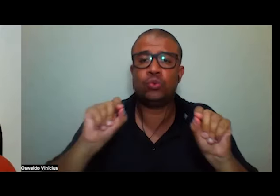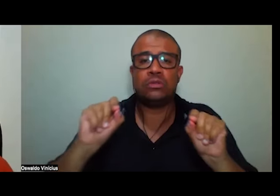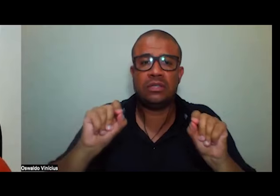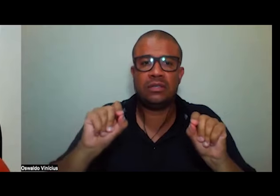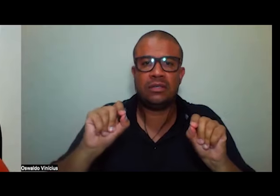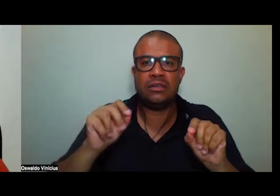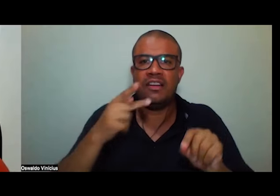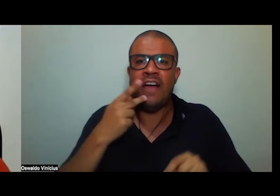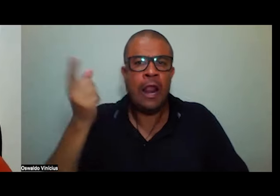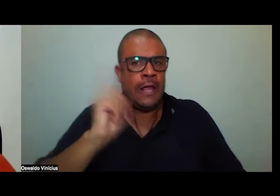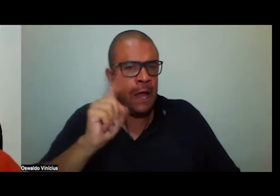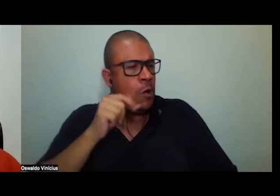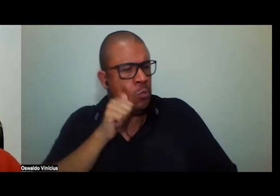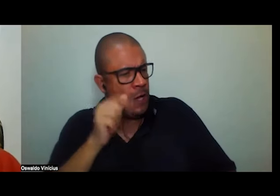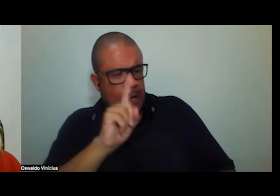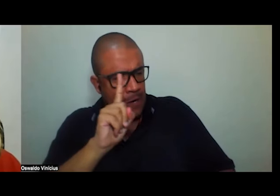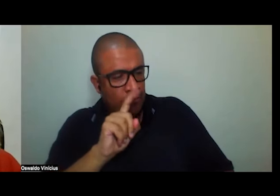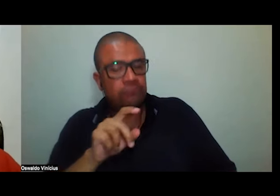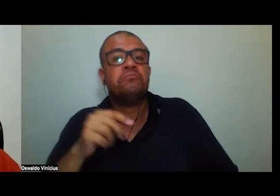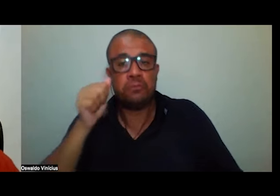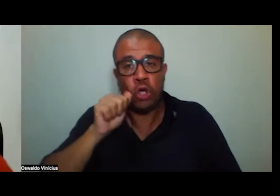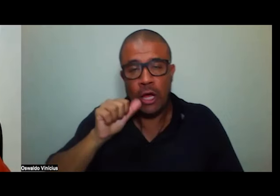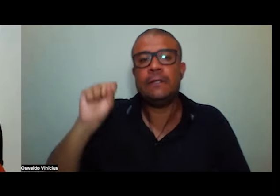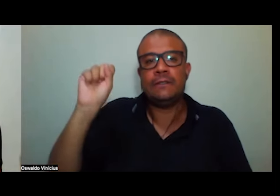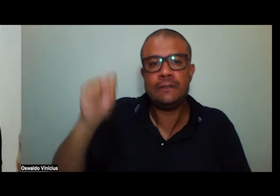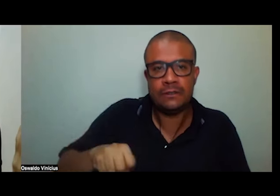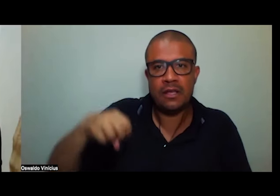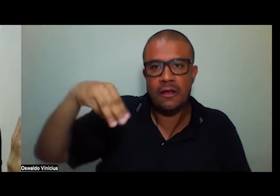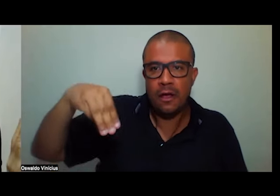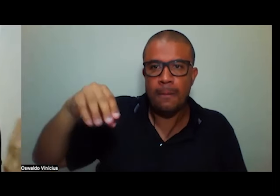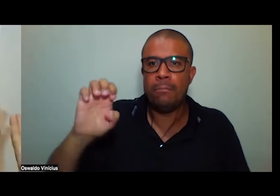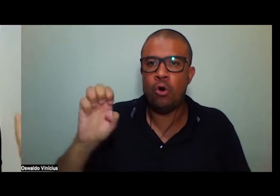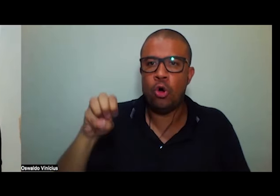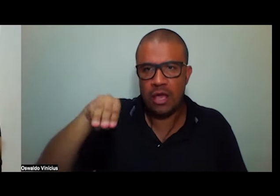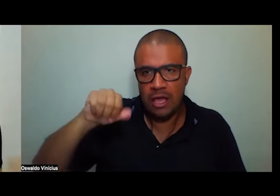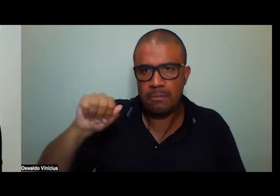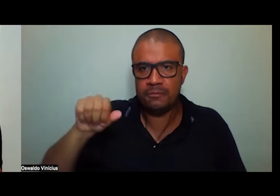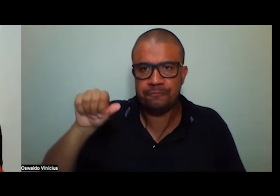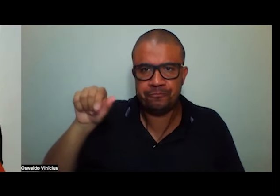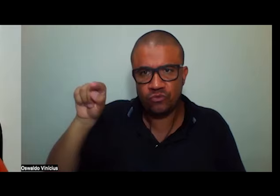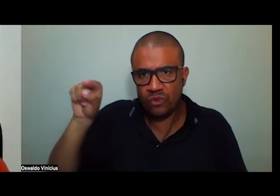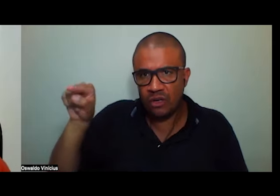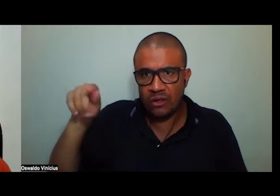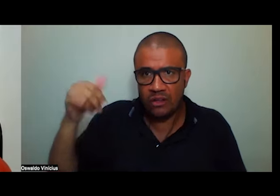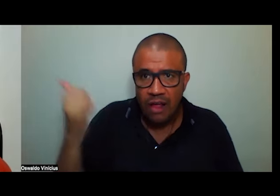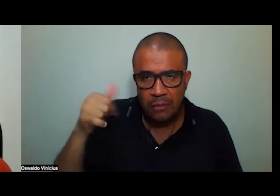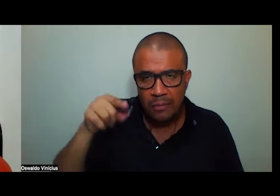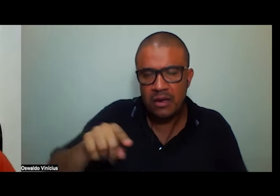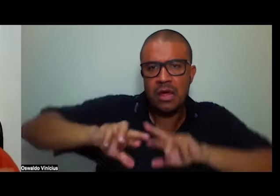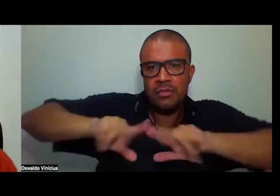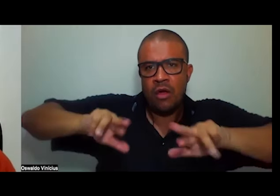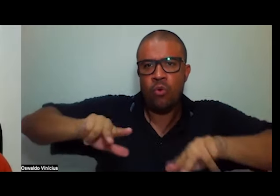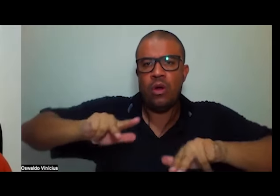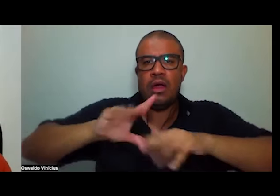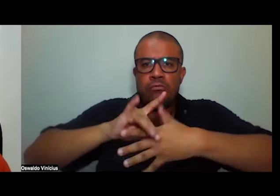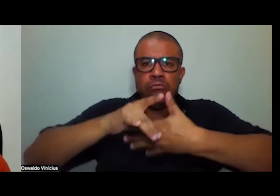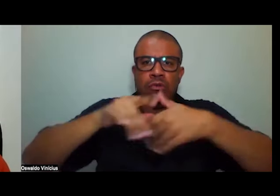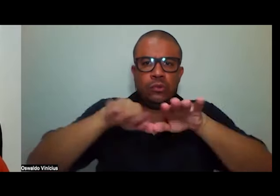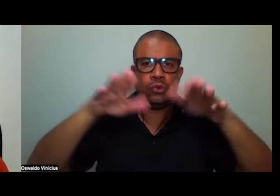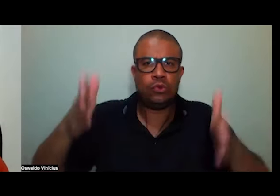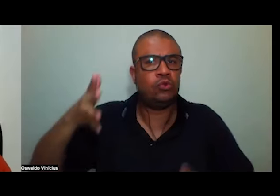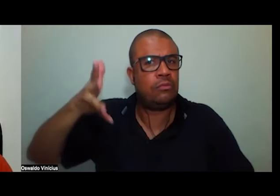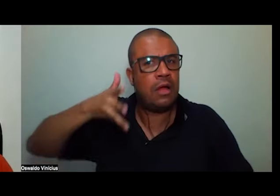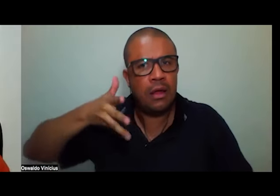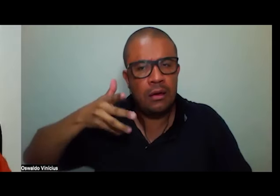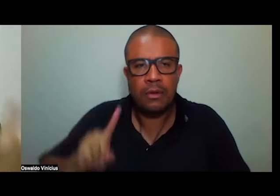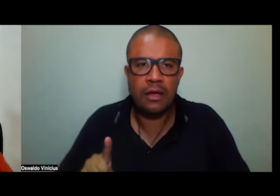dizem que não quando disseram a Moema que a voz dela não era a voz do parlamento ela prontamente